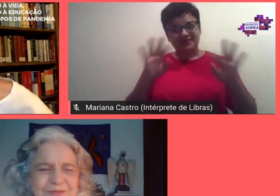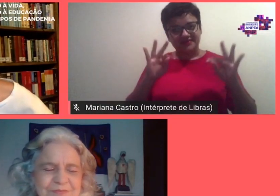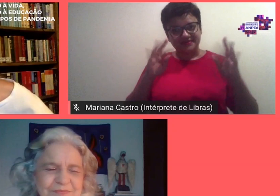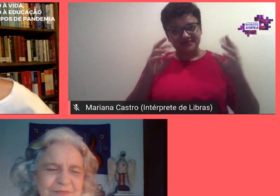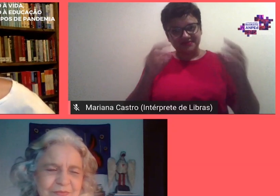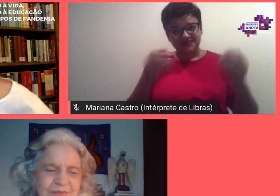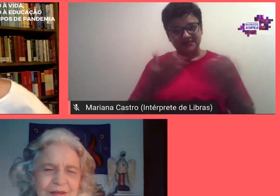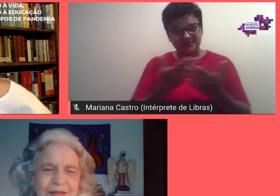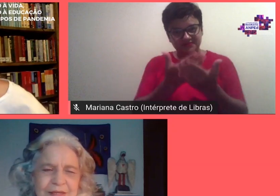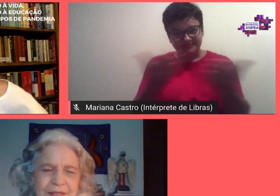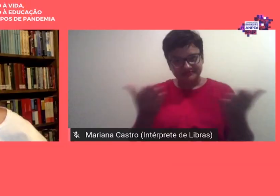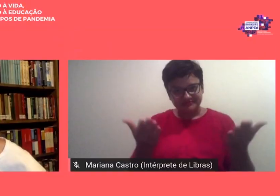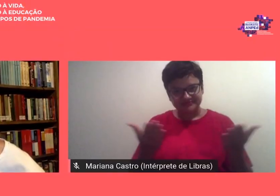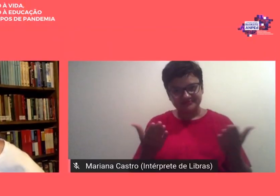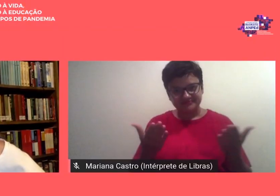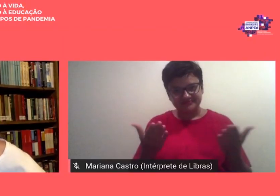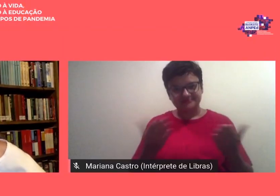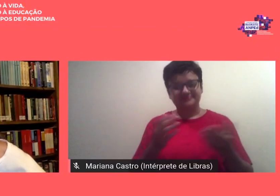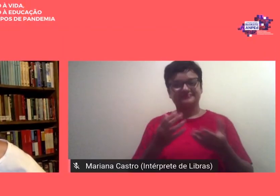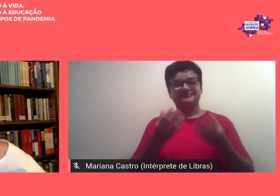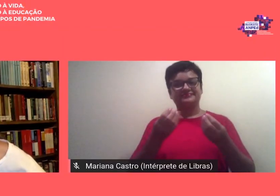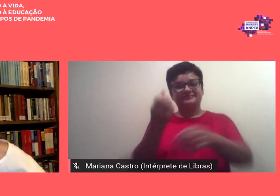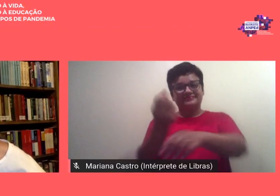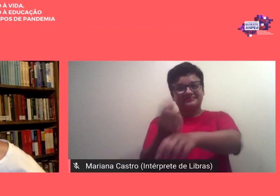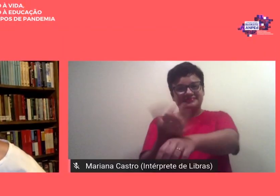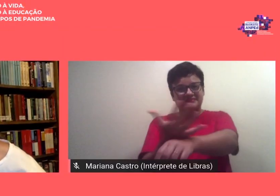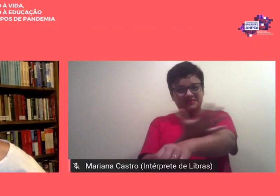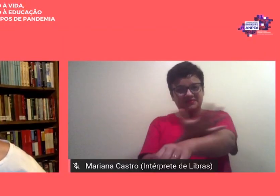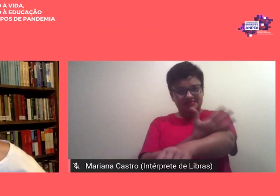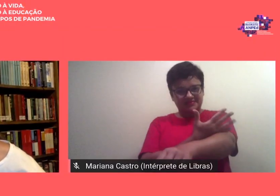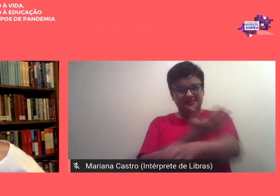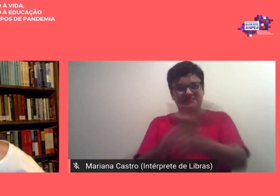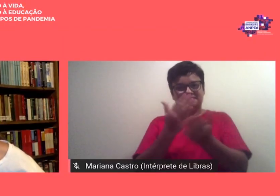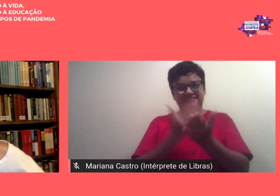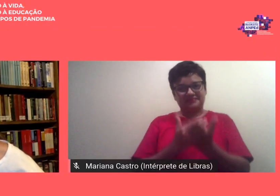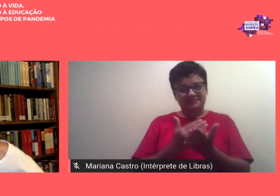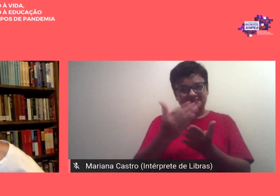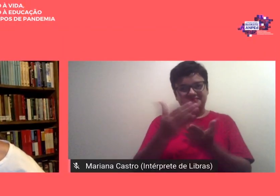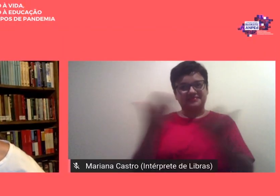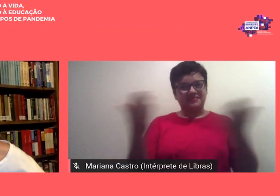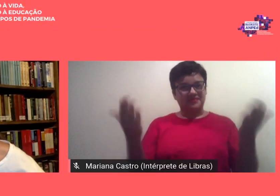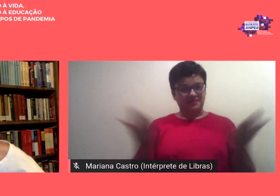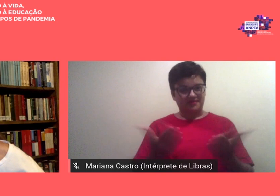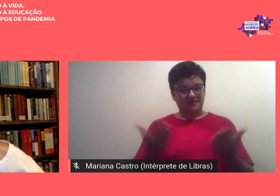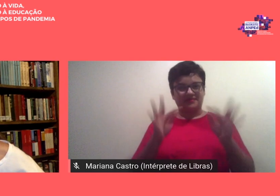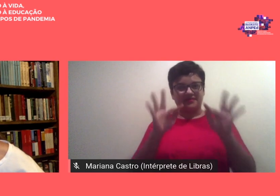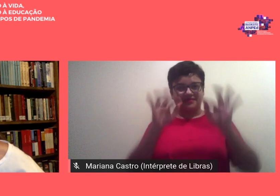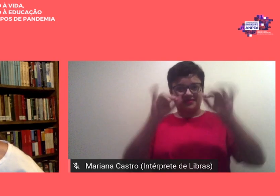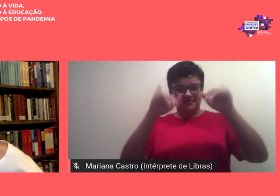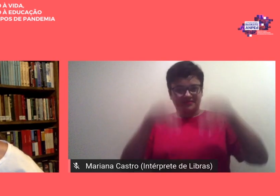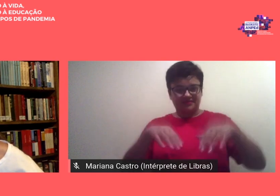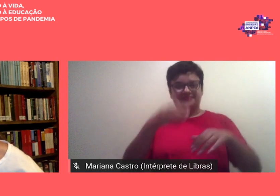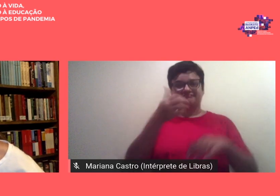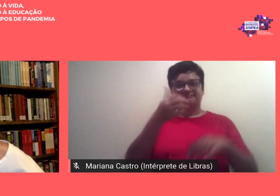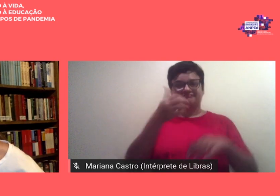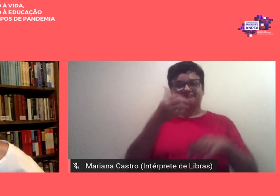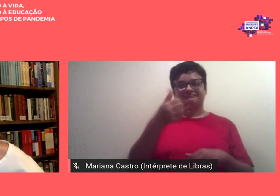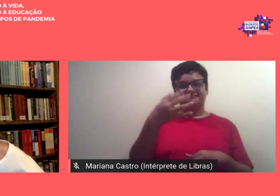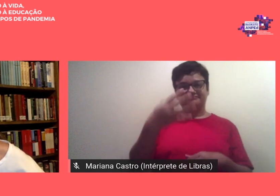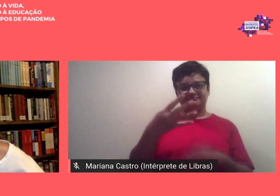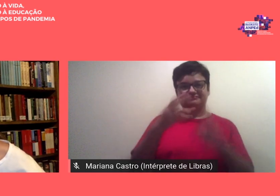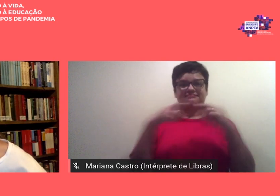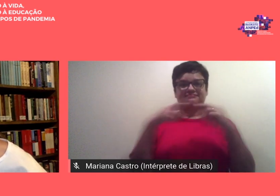todos com muita emoção que iniciamos aqui nossa sessão de encerramento da 14ª Amped